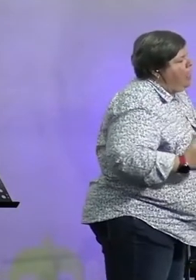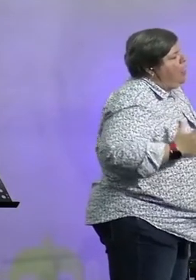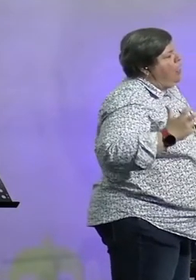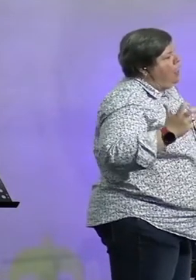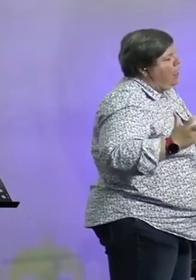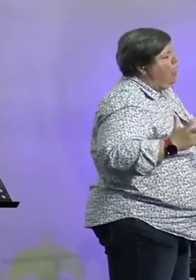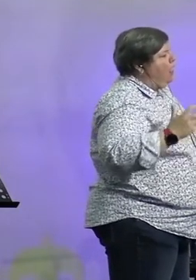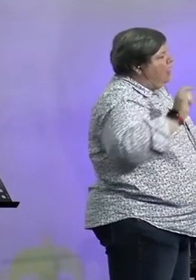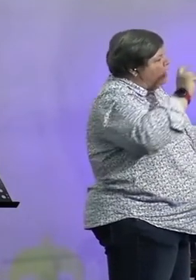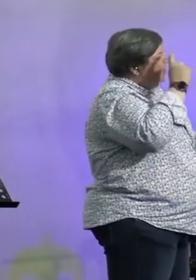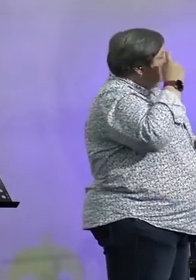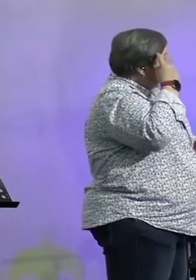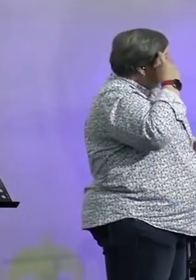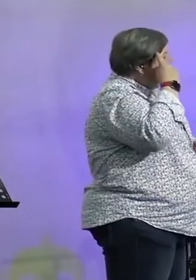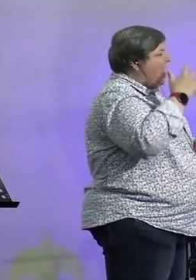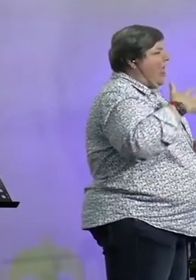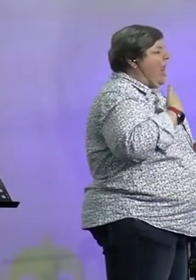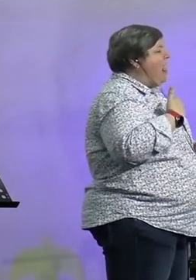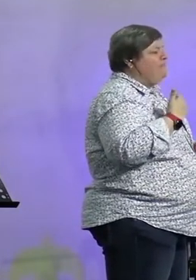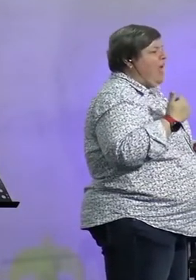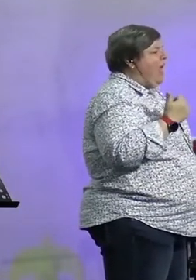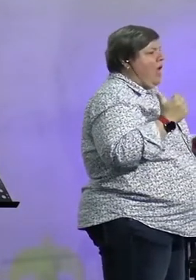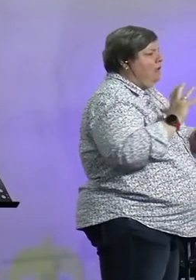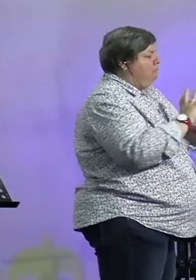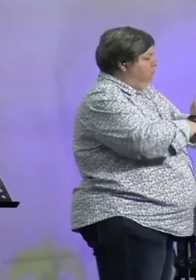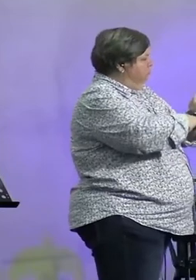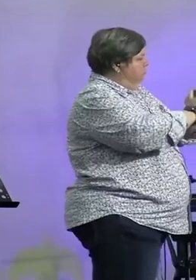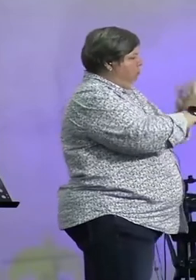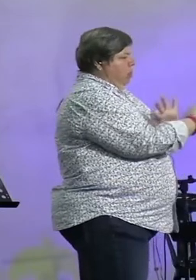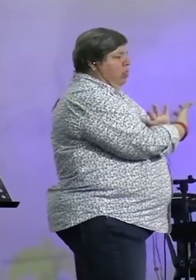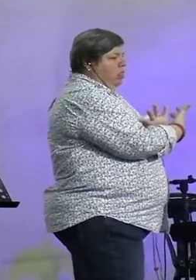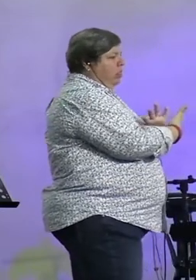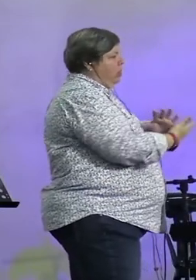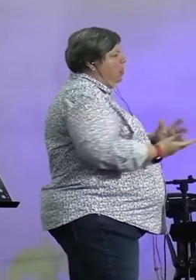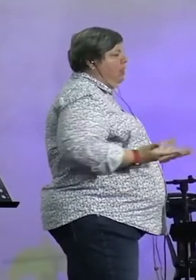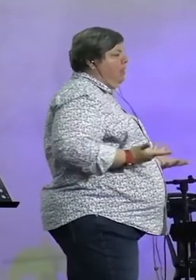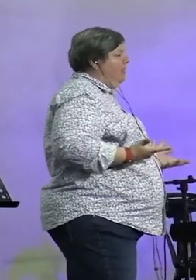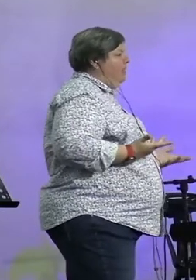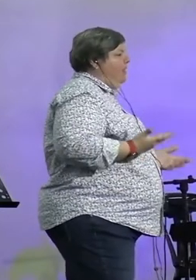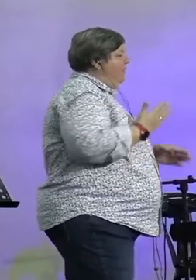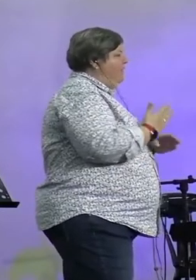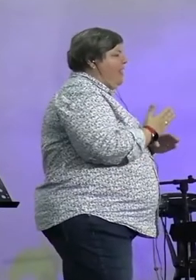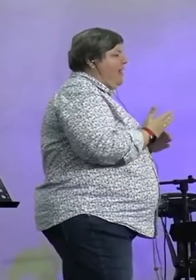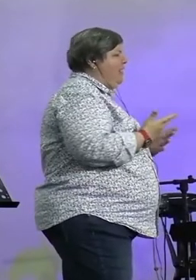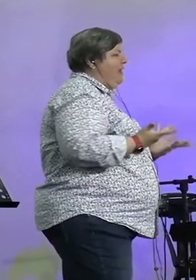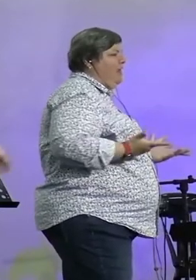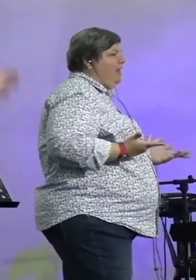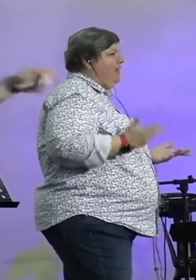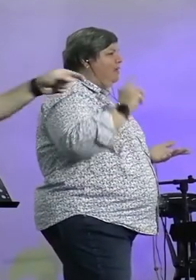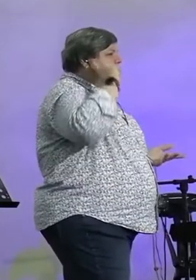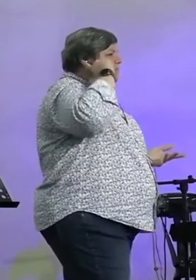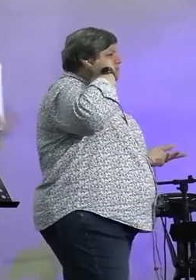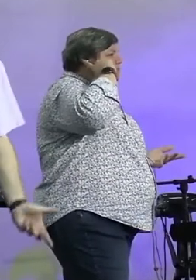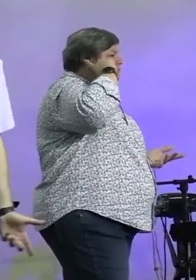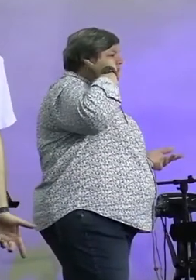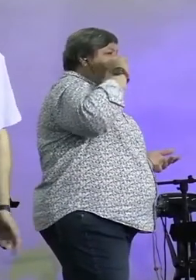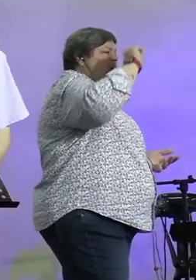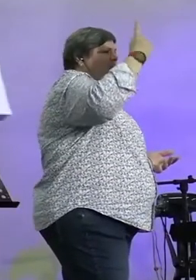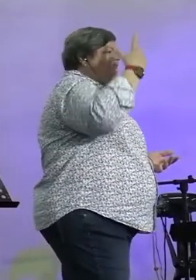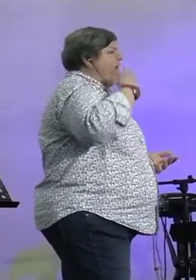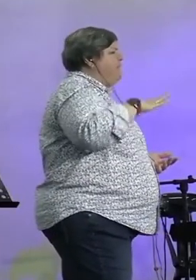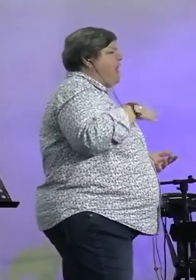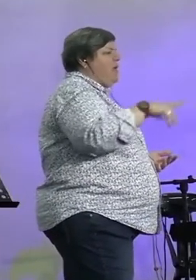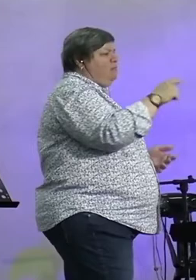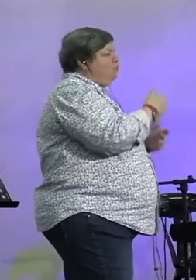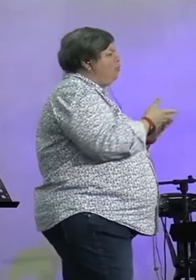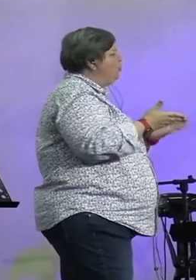so geprogrammeer is, en dit my levensphilosofie is, maak het ek my leven instel om so te leven. Ek lewe maar nou so, ga maar nou net aan. En die heren wil nie, moet so leven nie.